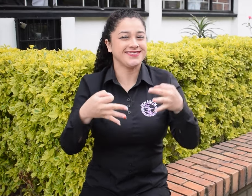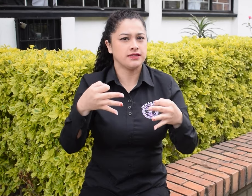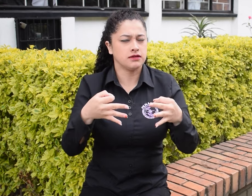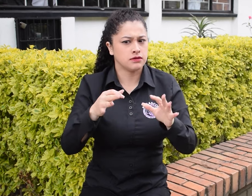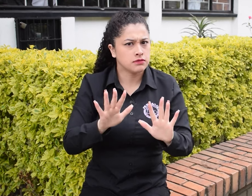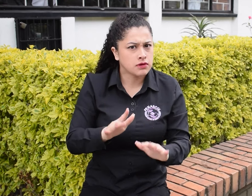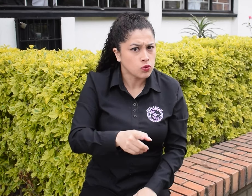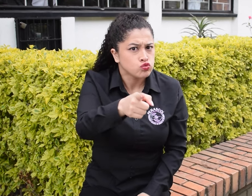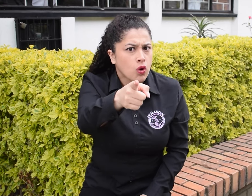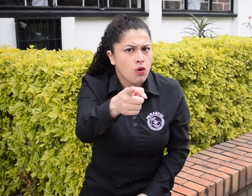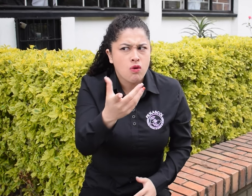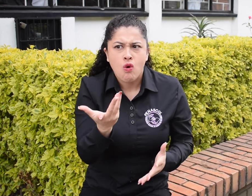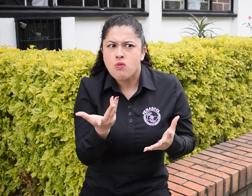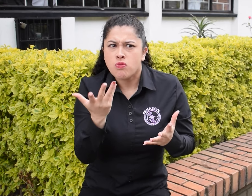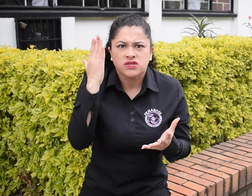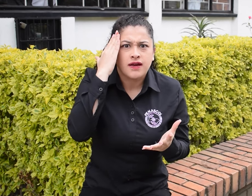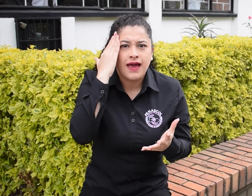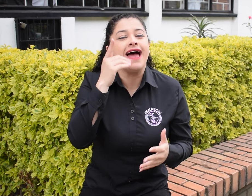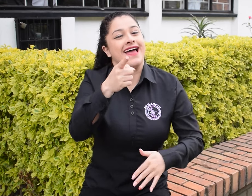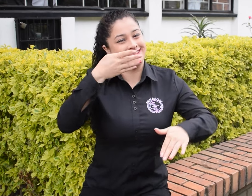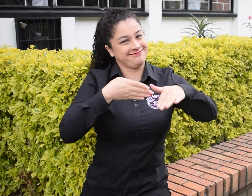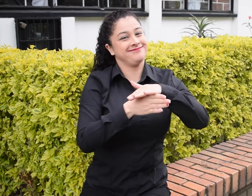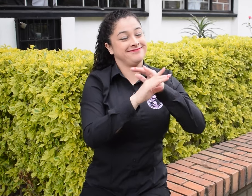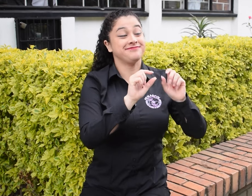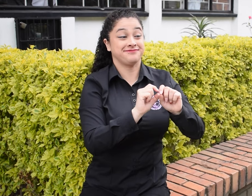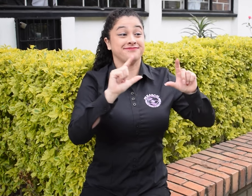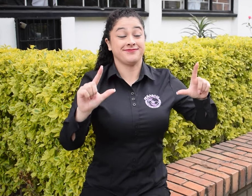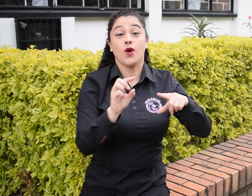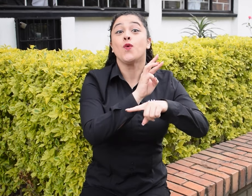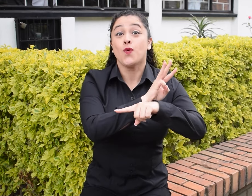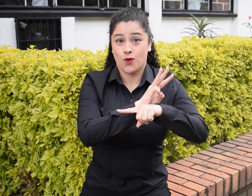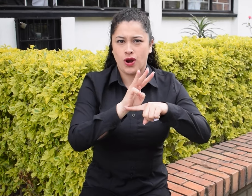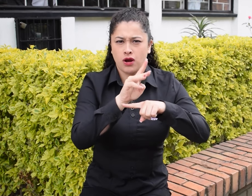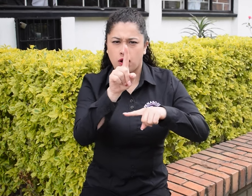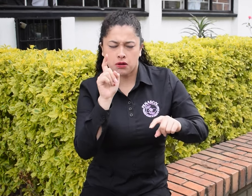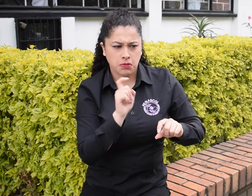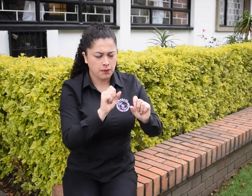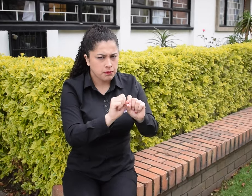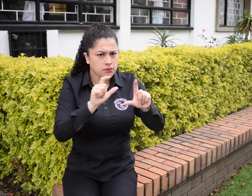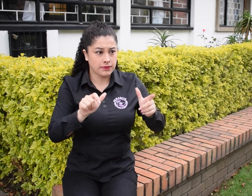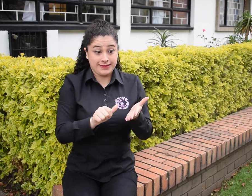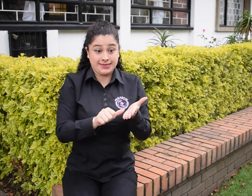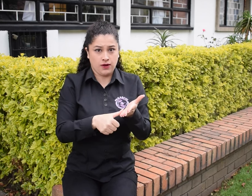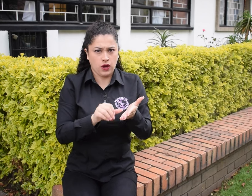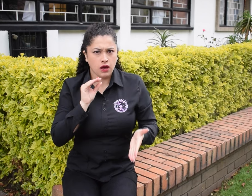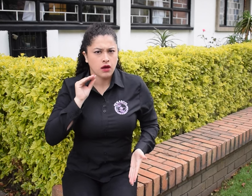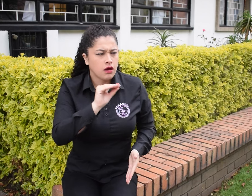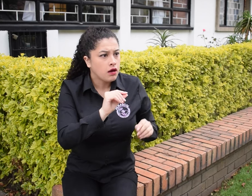Ingresa a la página web de la registraduría y averigua con tu número de cédula.